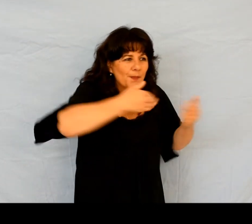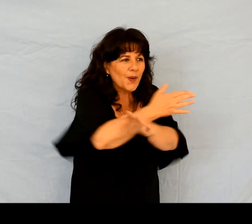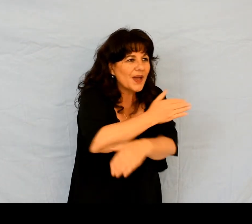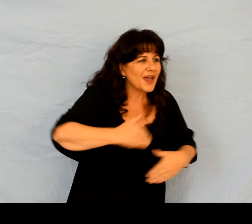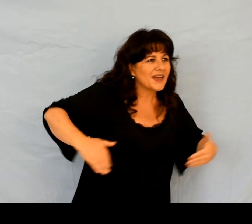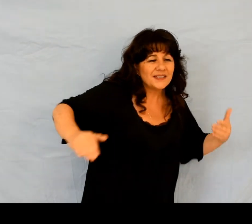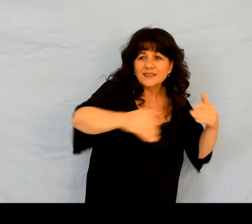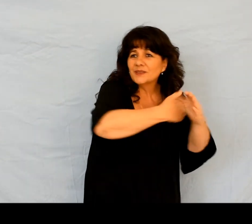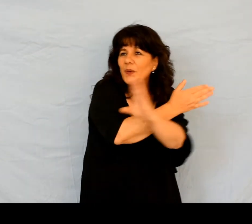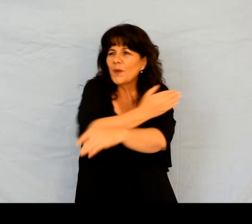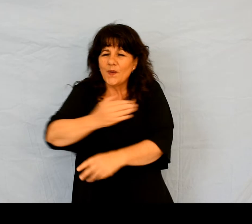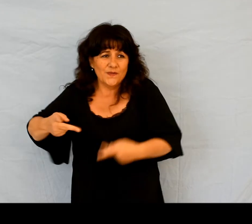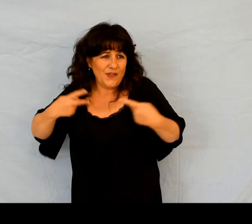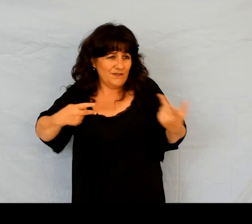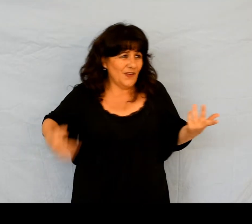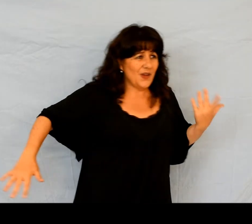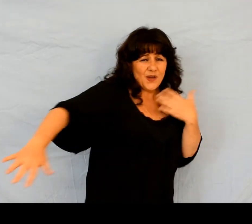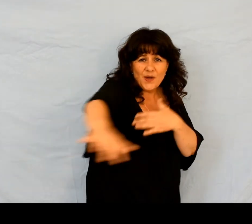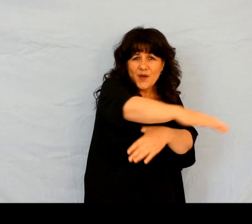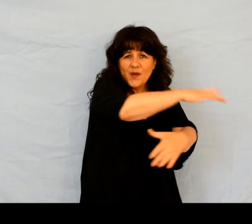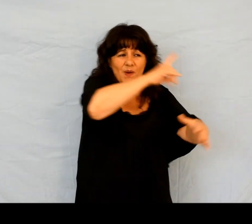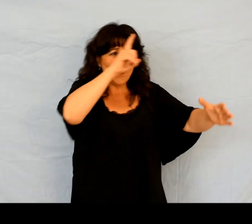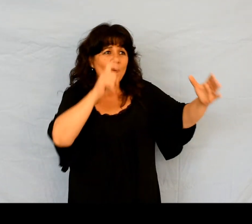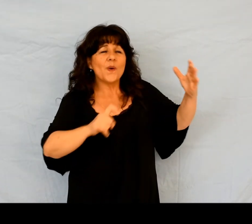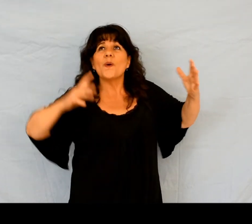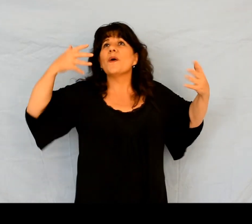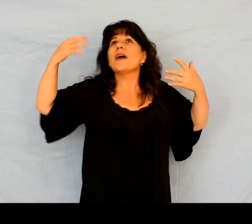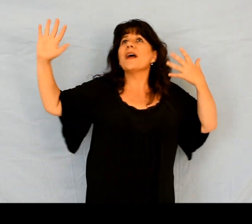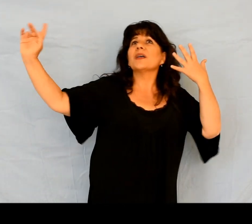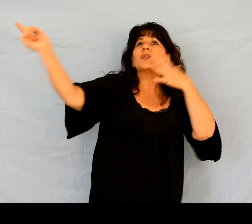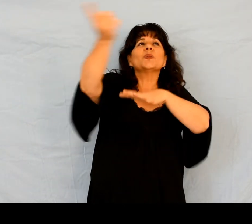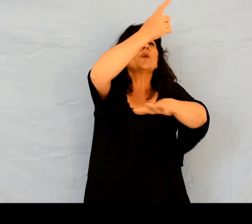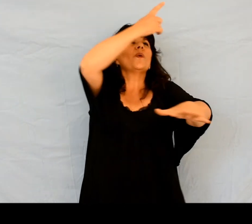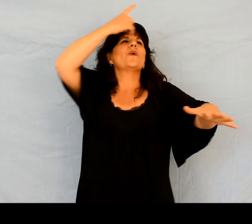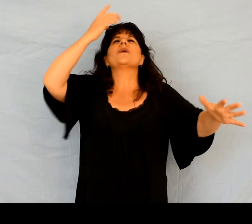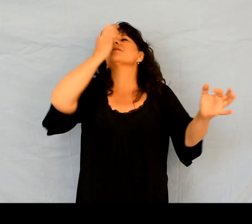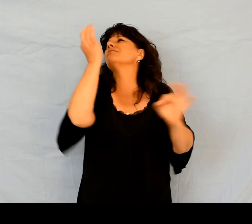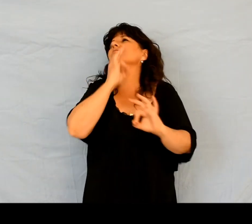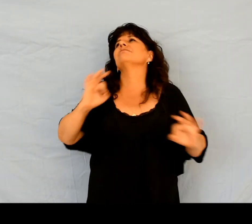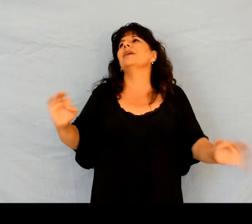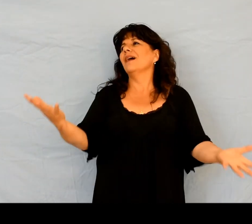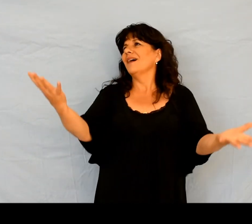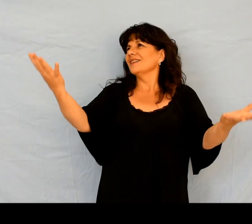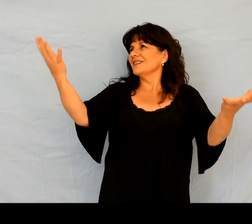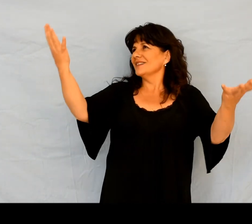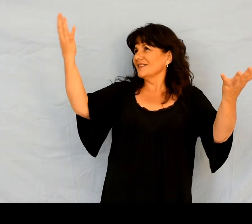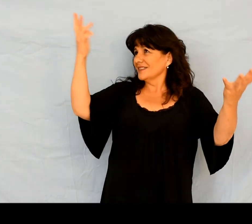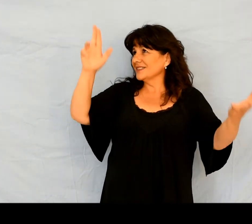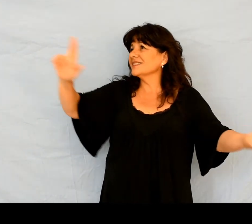son chemin dans les eaux. Ô Seigneur, notre Dieu,